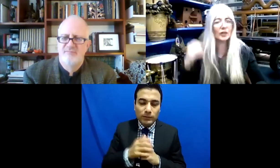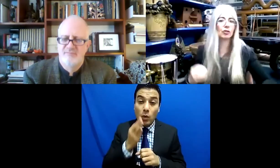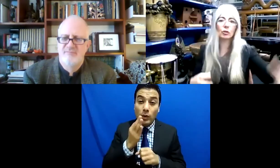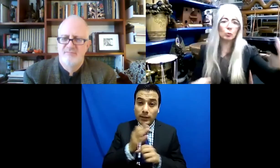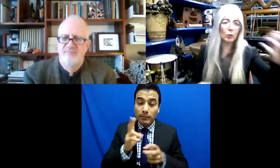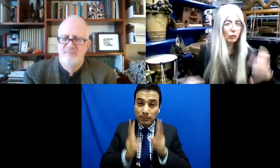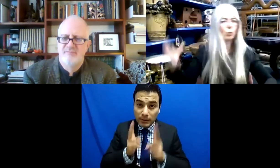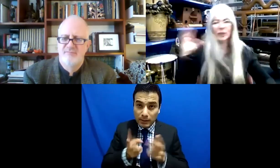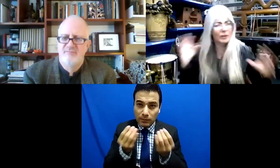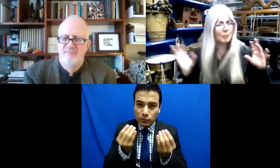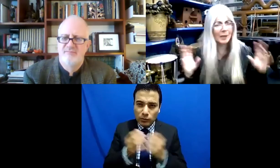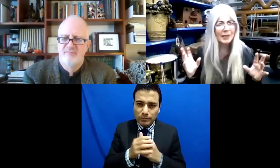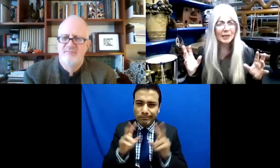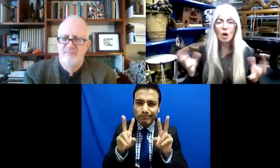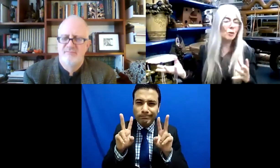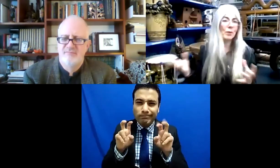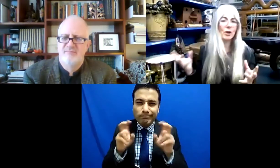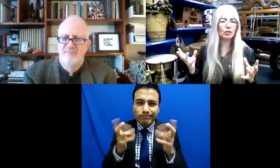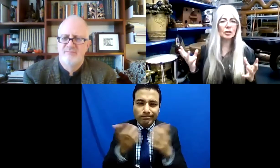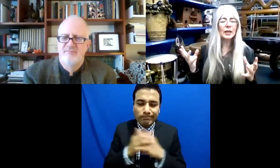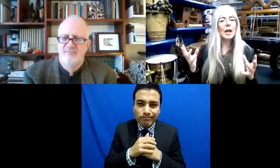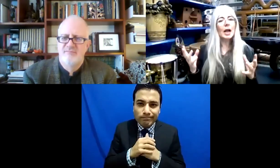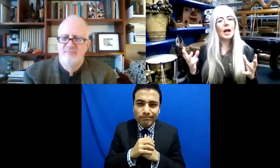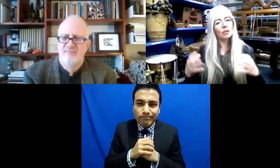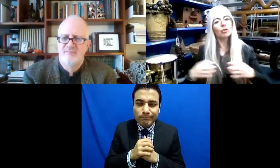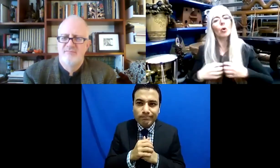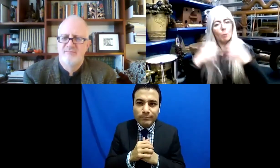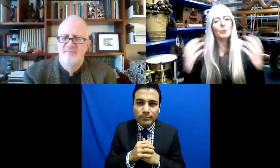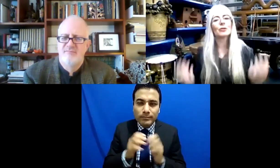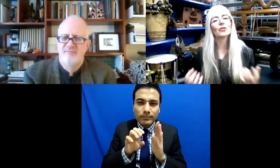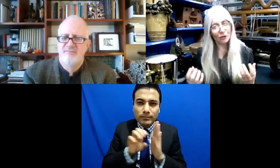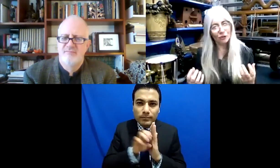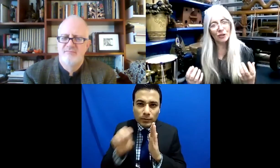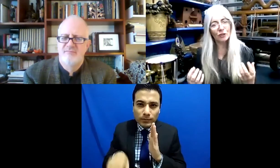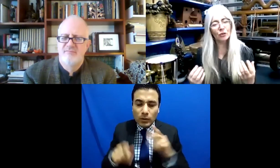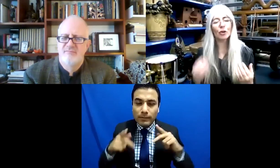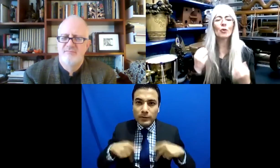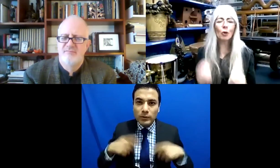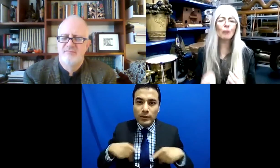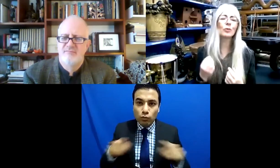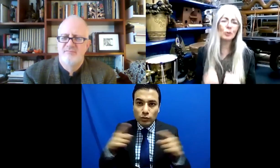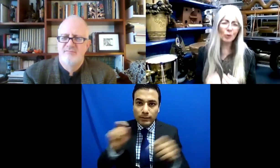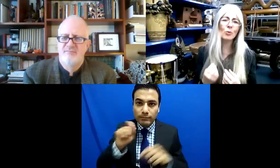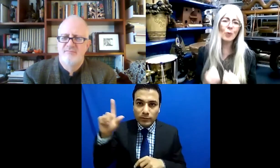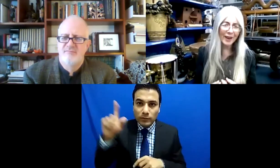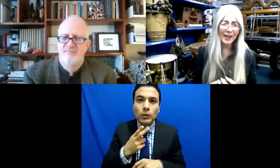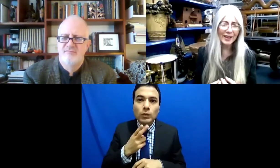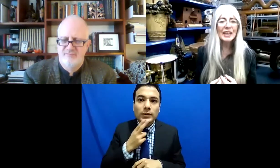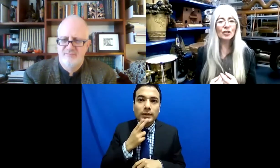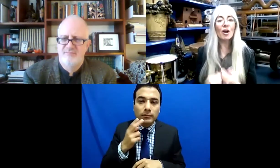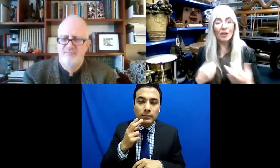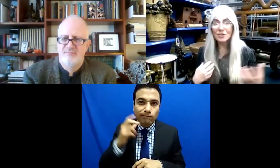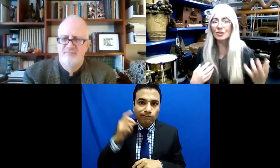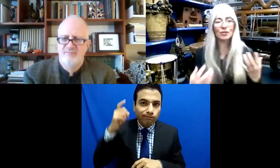un músico, qué tipo de protección debe usar para no sentir